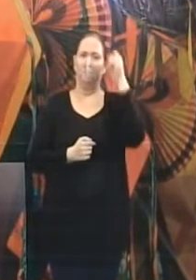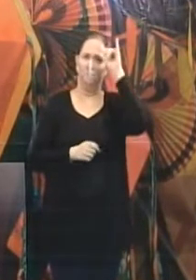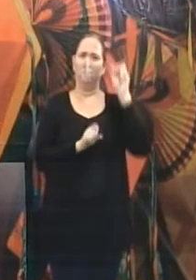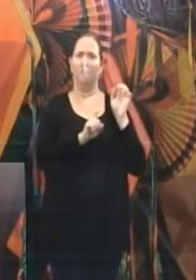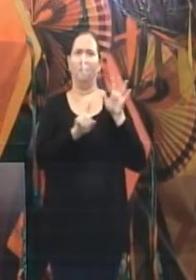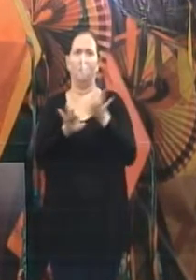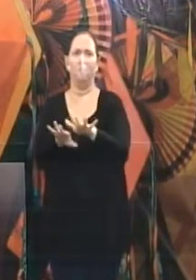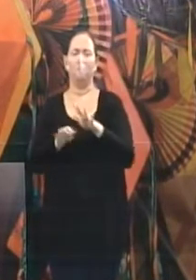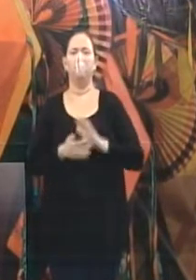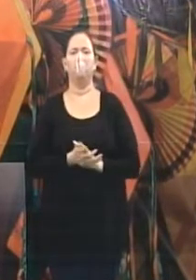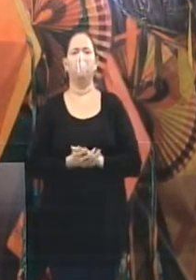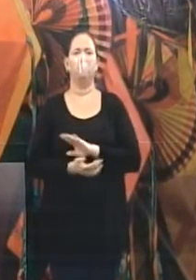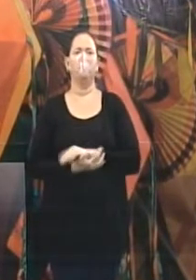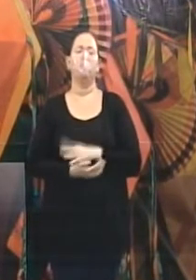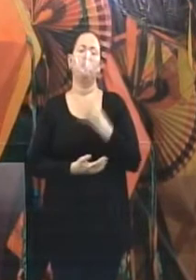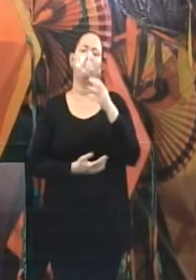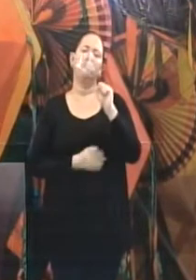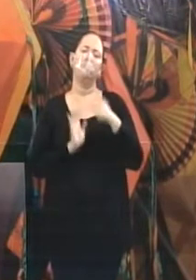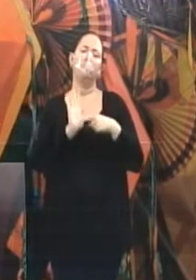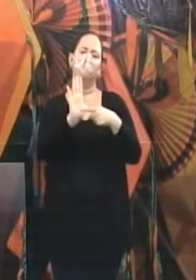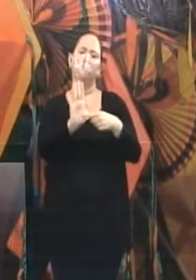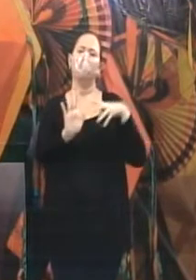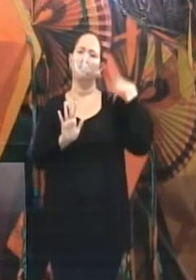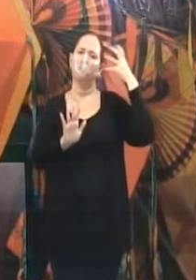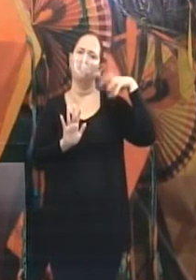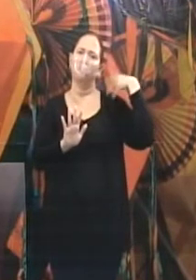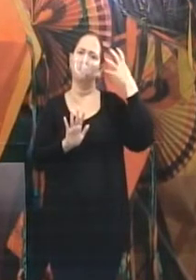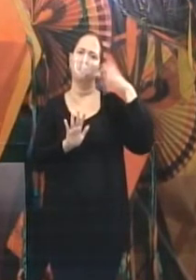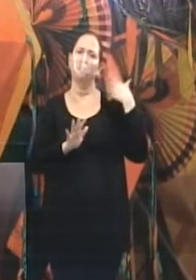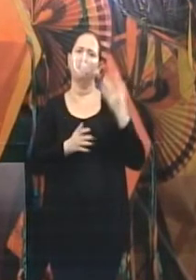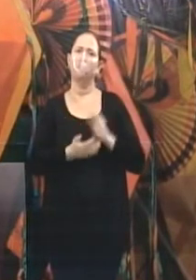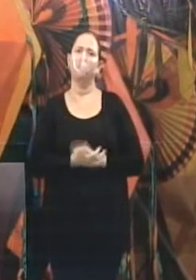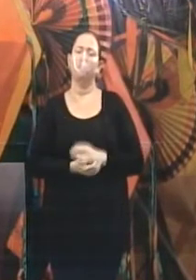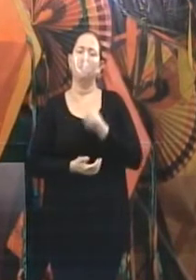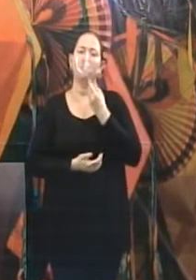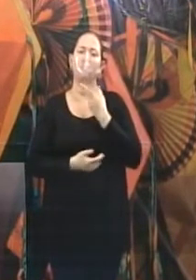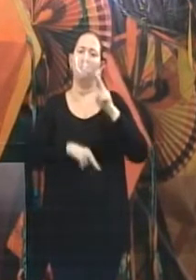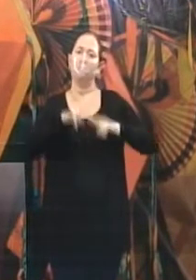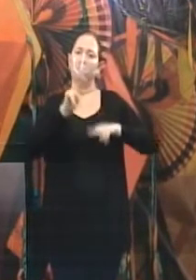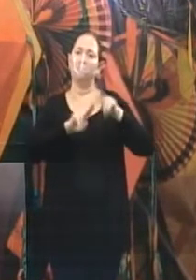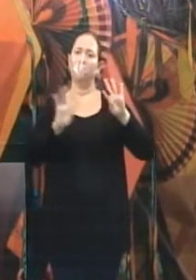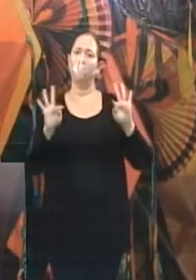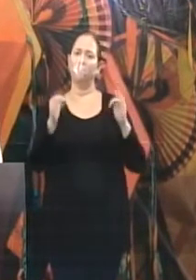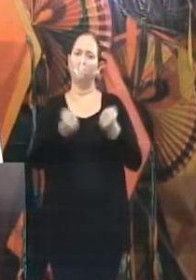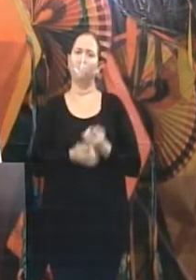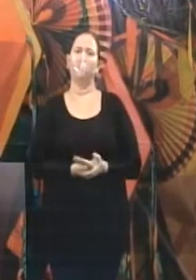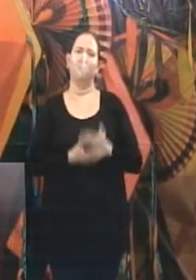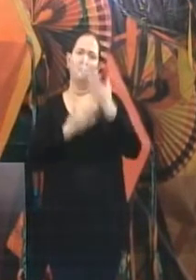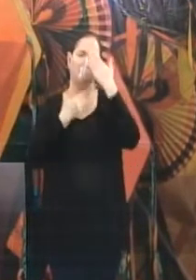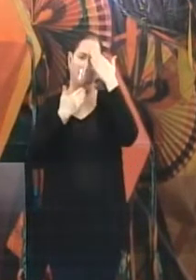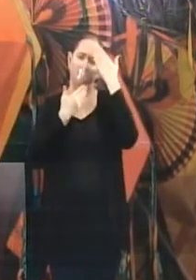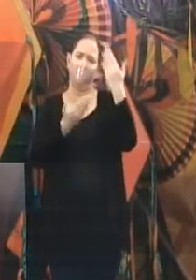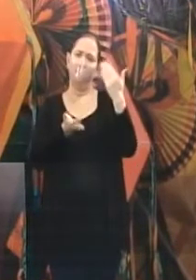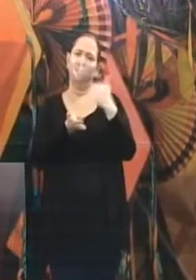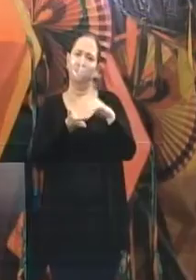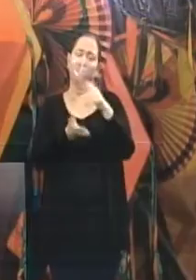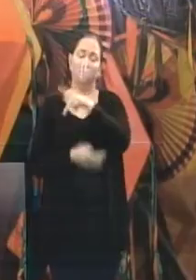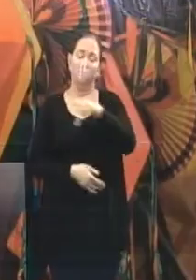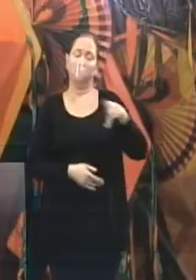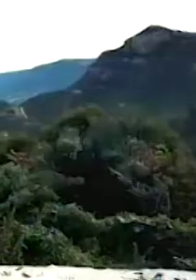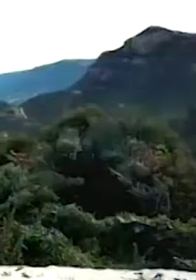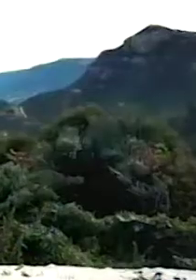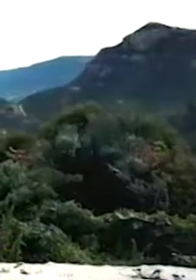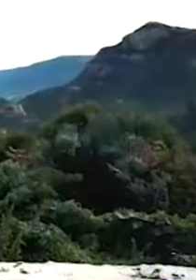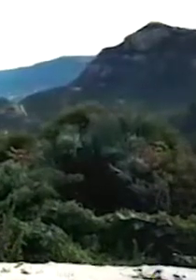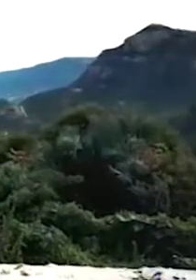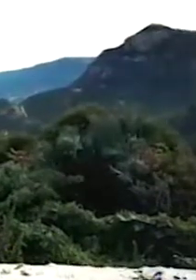vão ser 48 apresentações. Os apaixonados pelas festas juninas também vão poder forrosar pela internet.